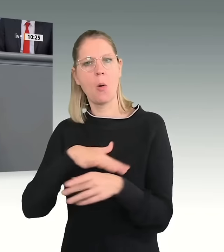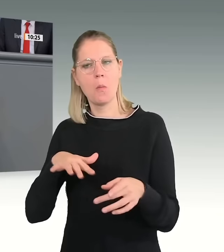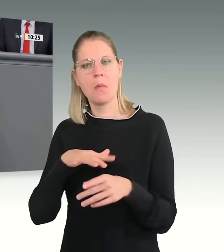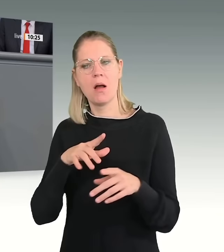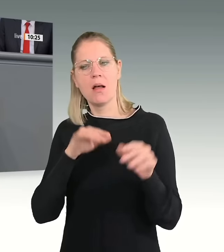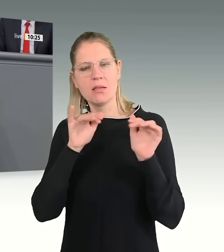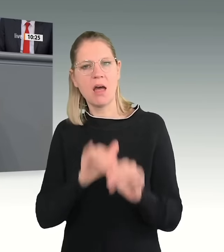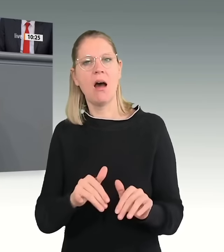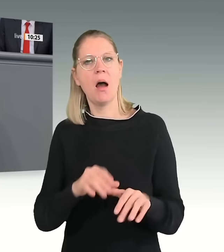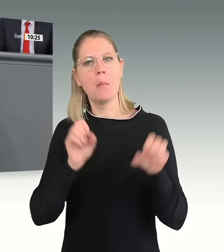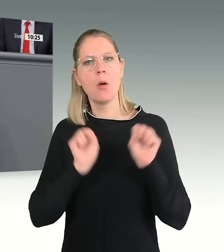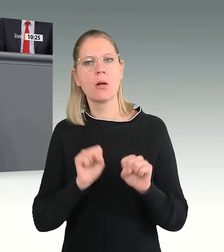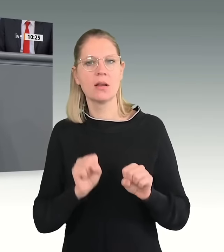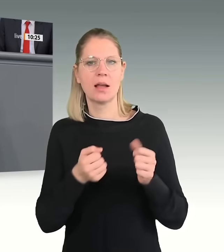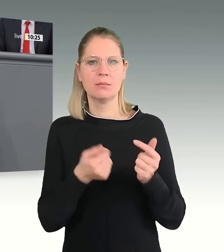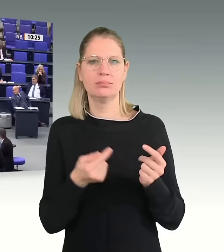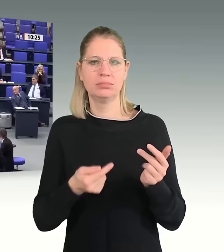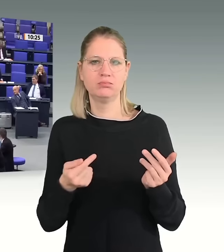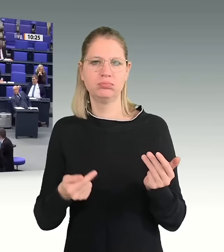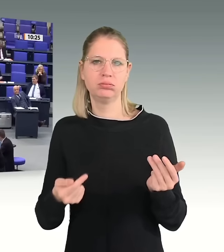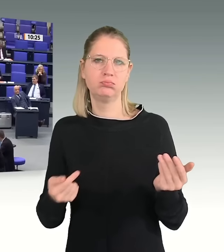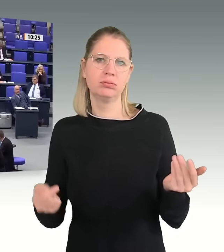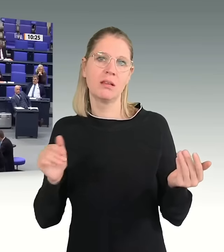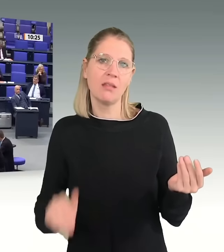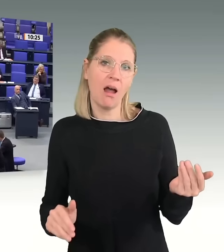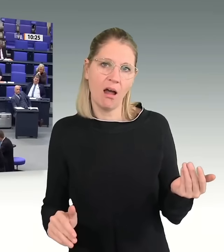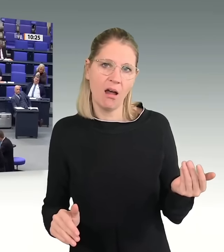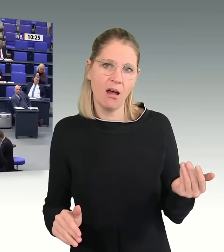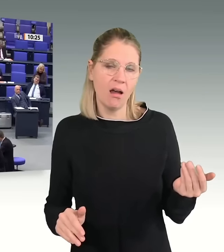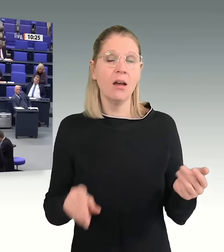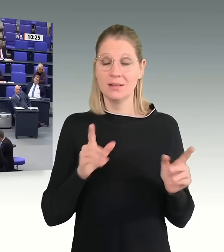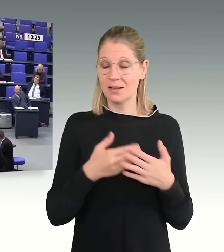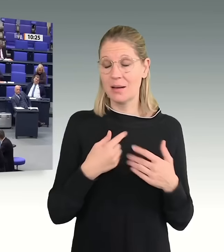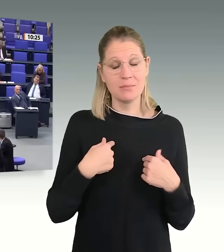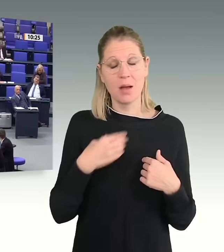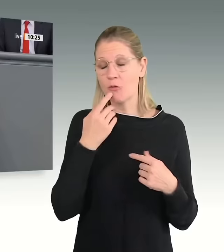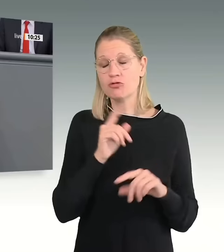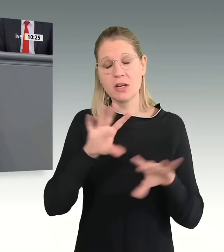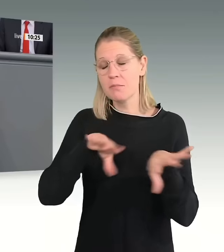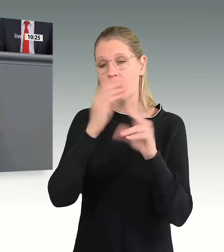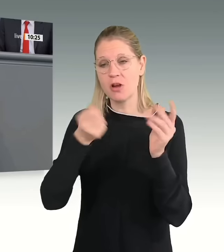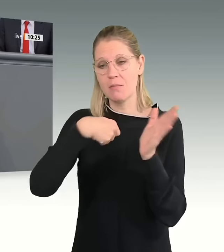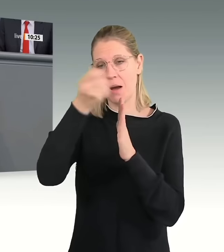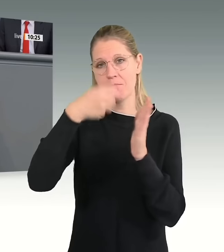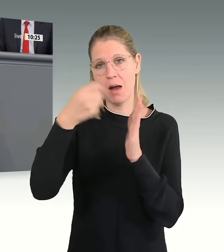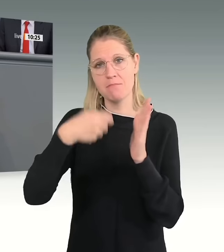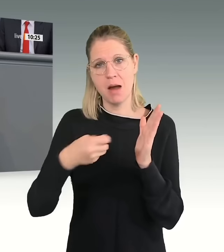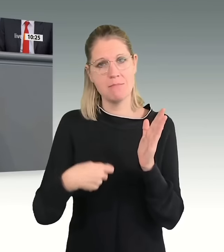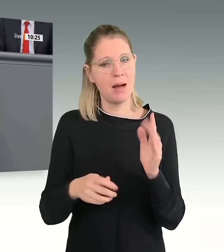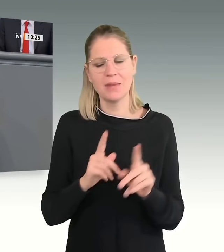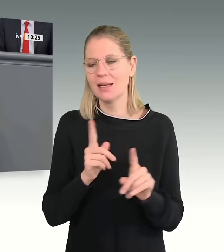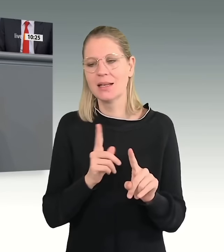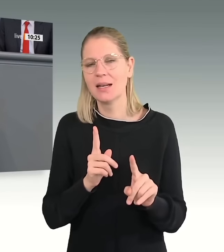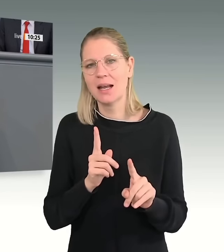behauptet. Und wir wollen auch nicht pauschal kürzen, sondern uns geht es darum, die spezifischen